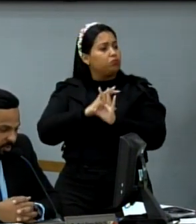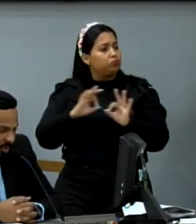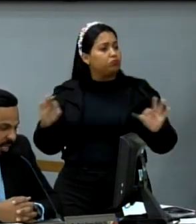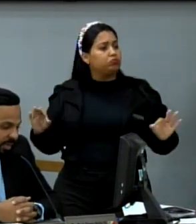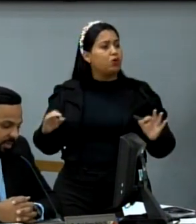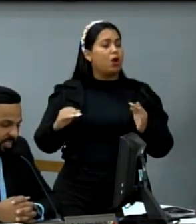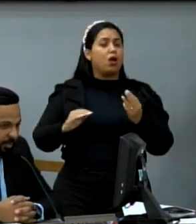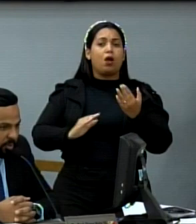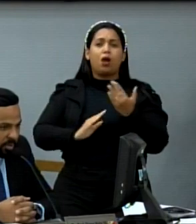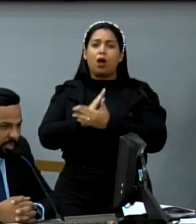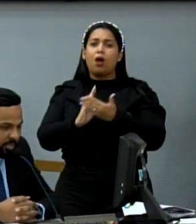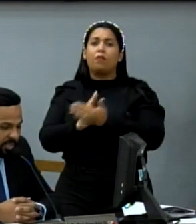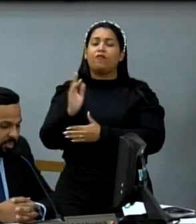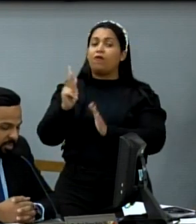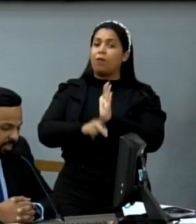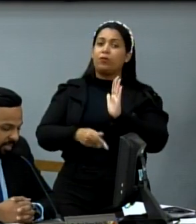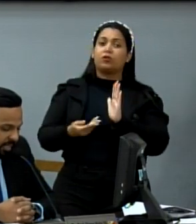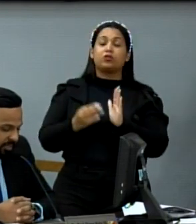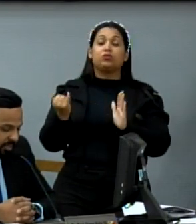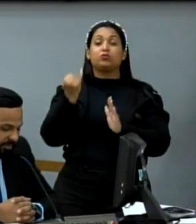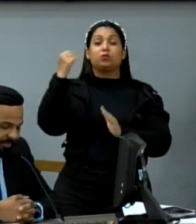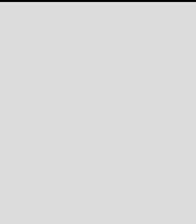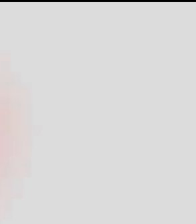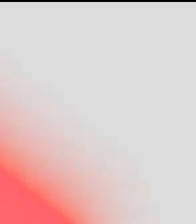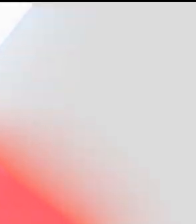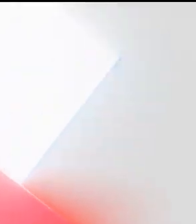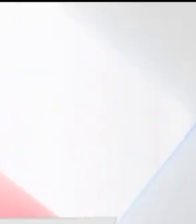projetos de relevância para toda a nossa sociedade.